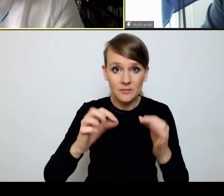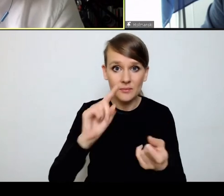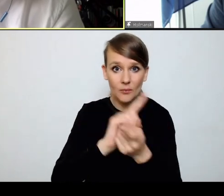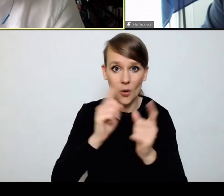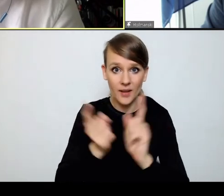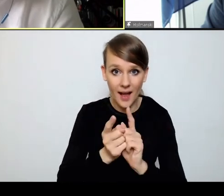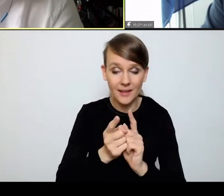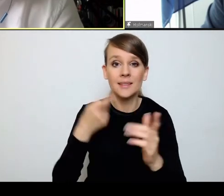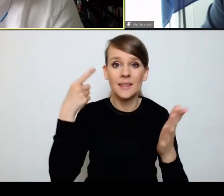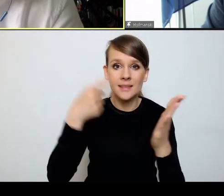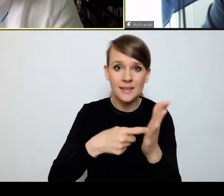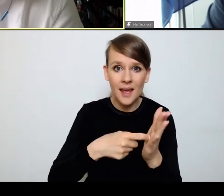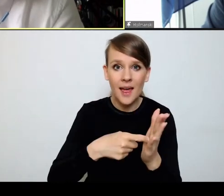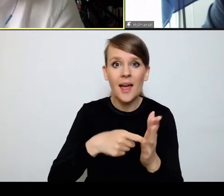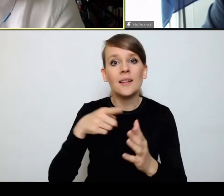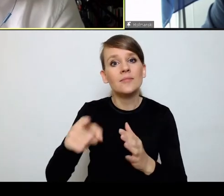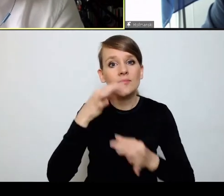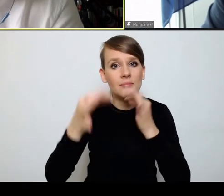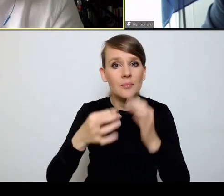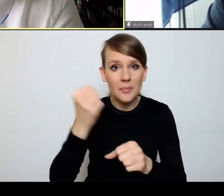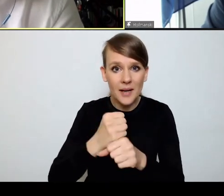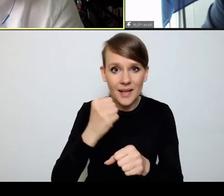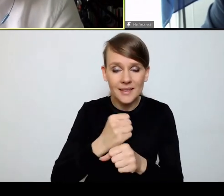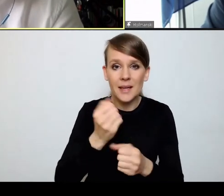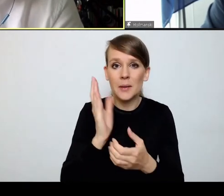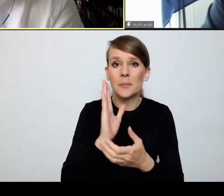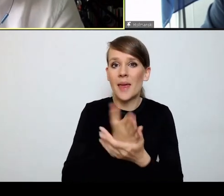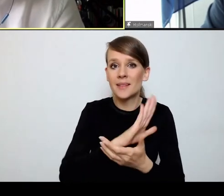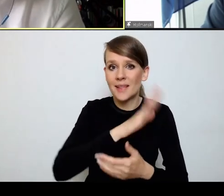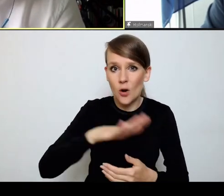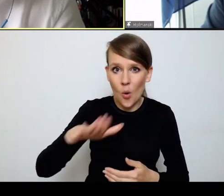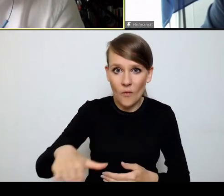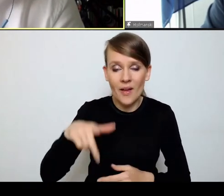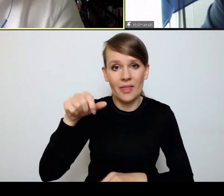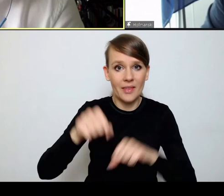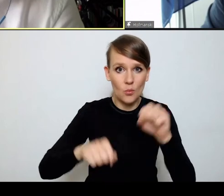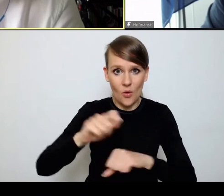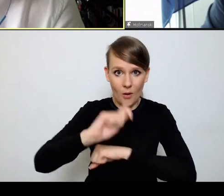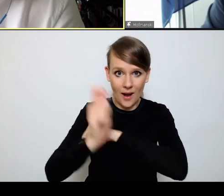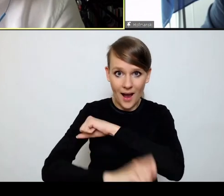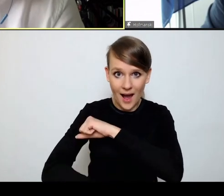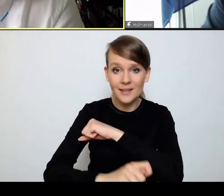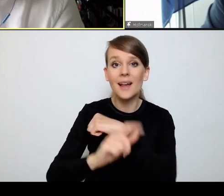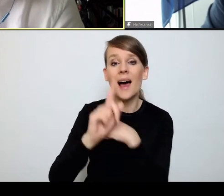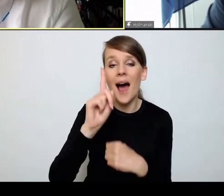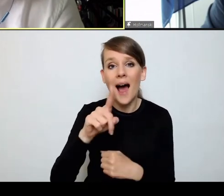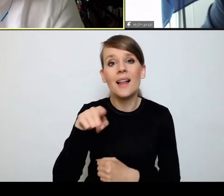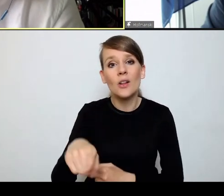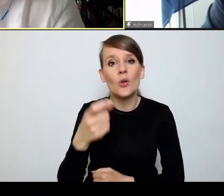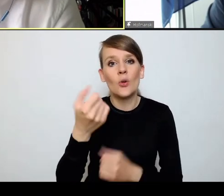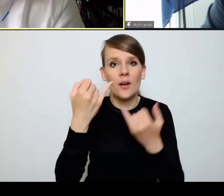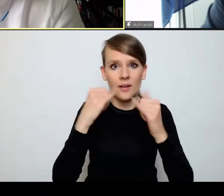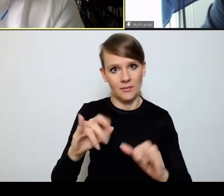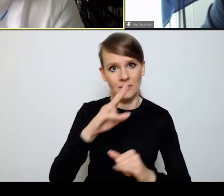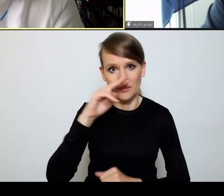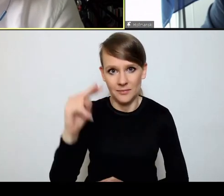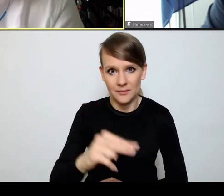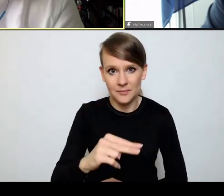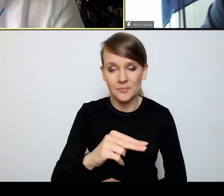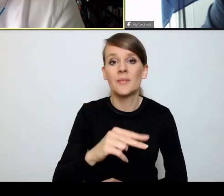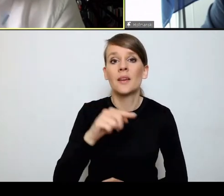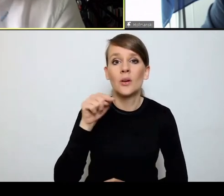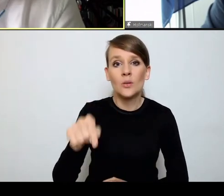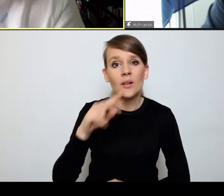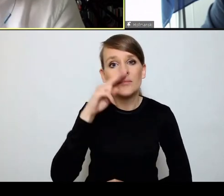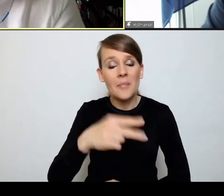ma na celu przybliżenie pracy Międzynarodowego Trybunału Karnego, ale przybliżenie pracy trochę w innym kontekście, a mianowicie w kontekście tego,